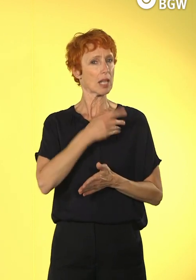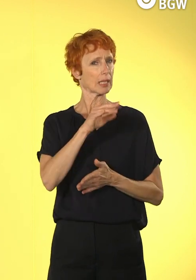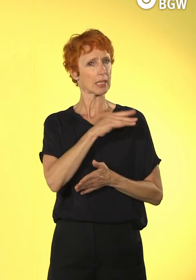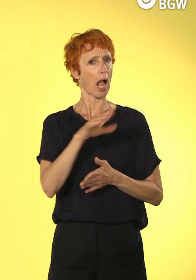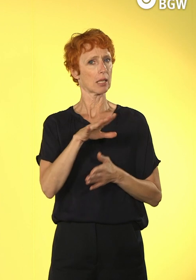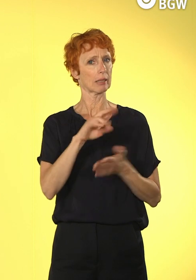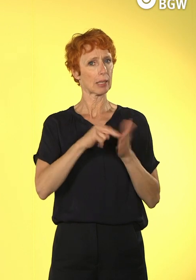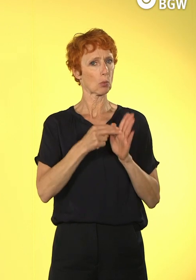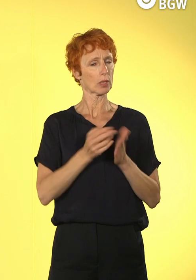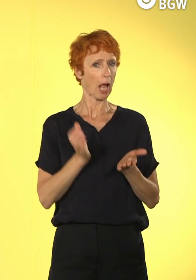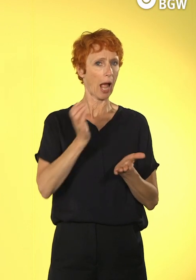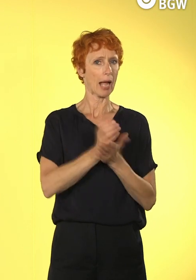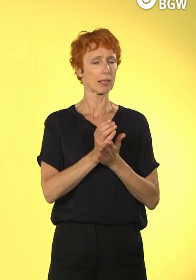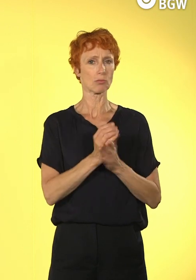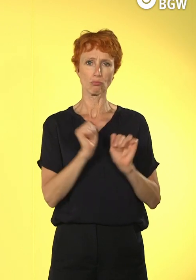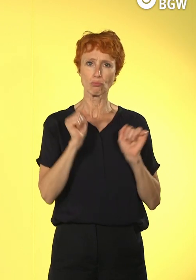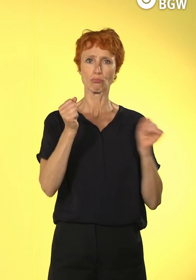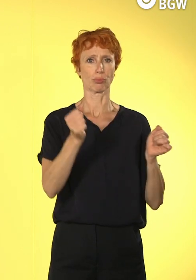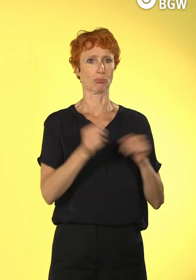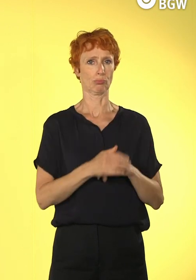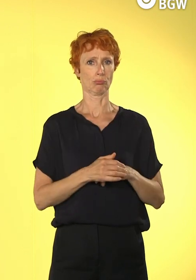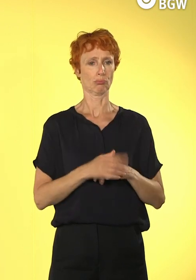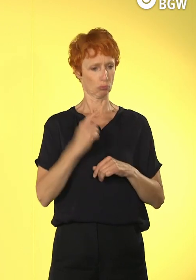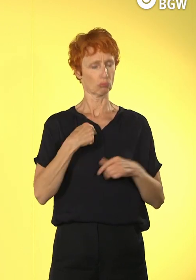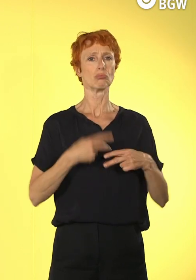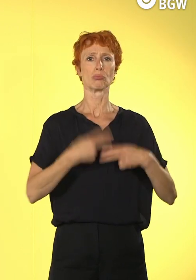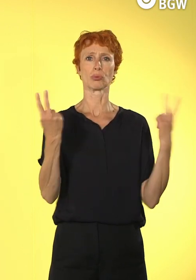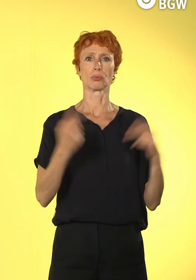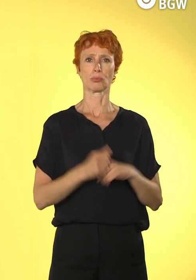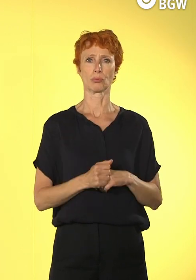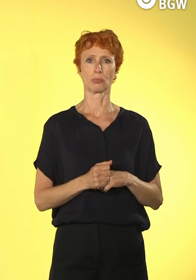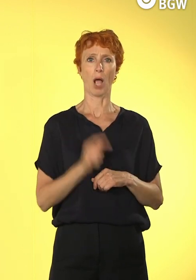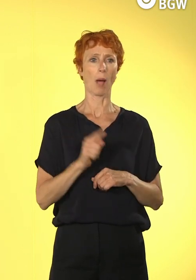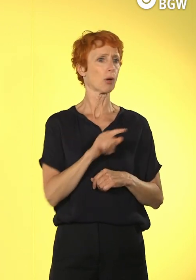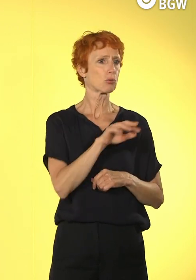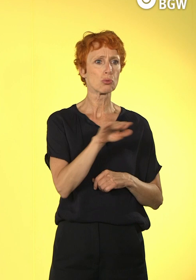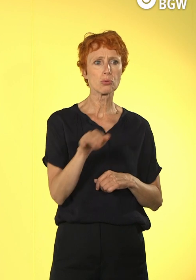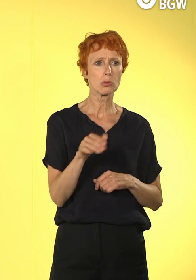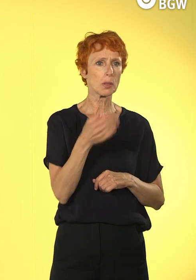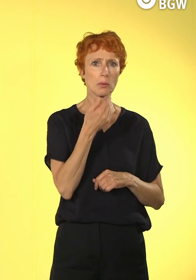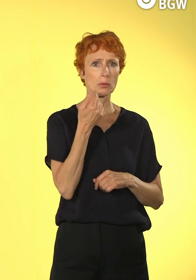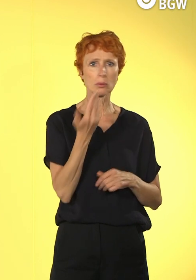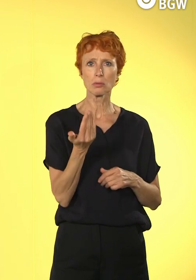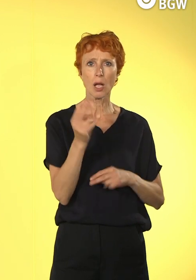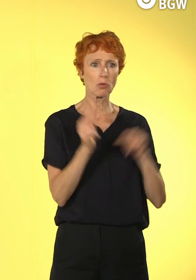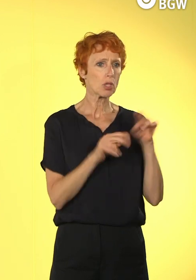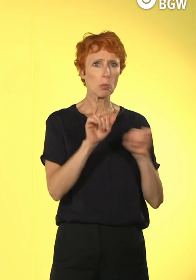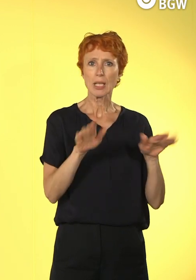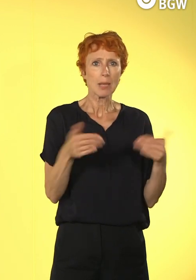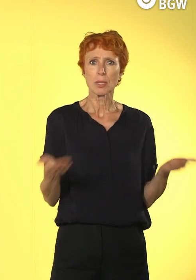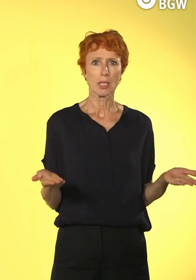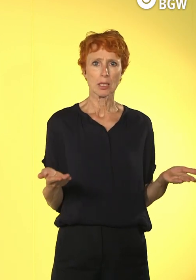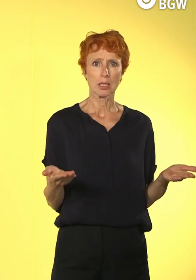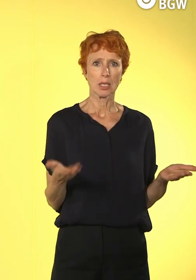kann es auch, ich bin gerade gewechselt von einem anderen Träger hierher, aber ganz ehrlich, ihr habt diese ganzen Tools ja gar nicht. Hier gibt es ja gar keine Software,